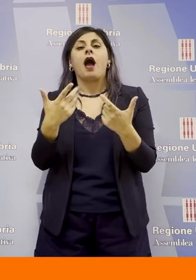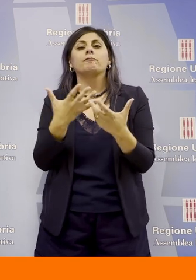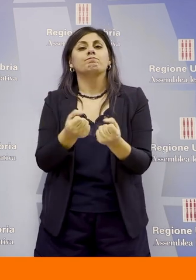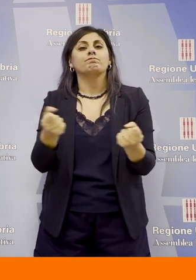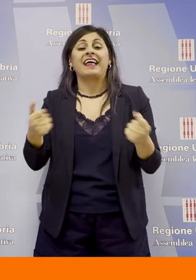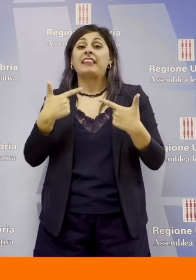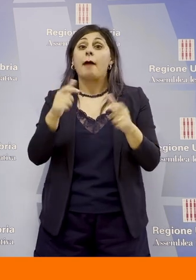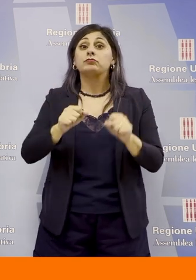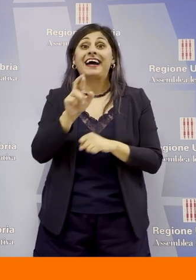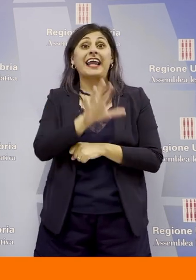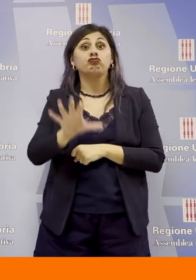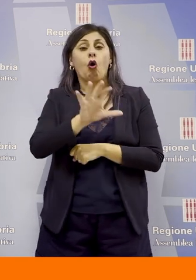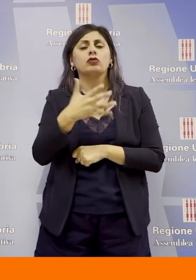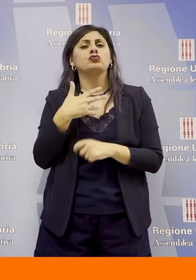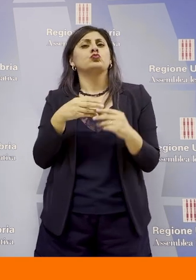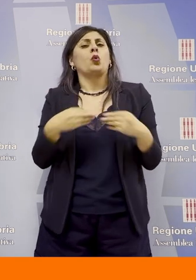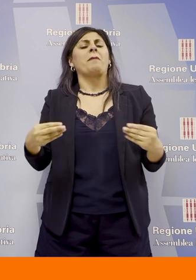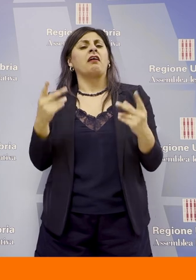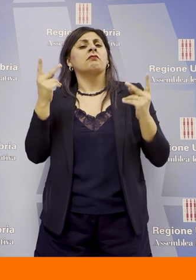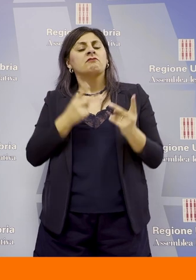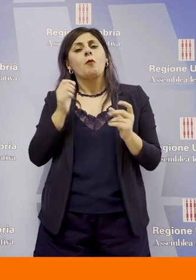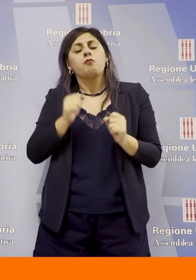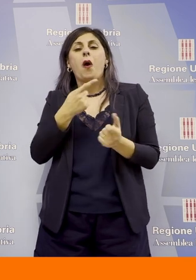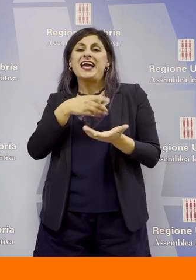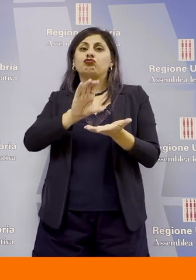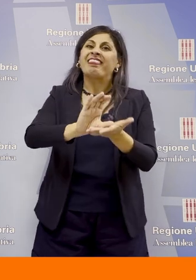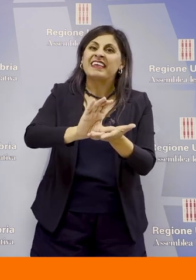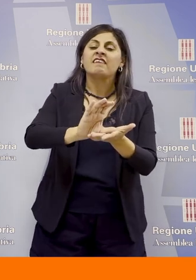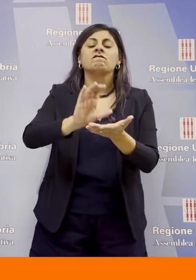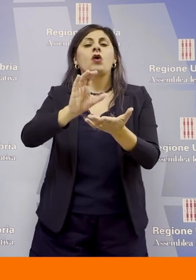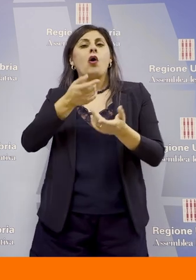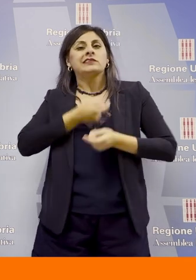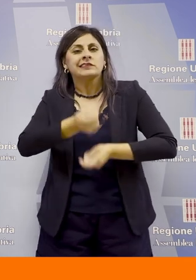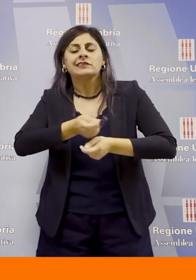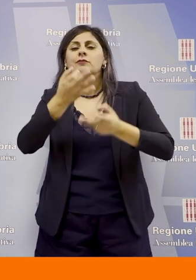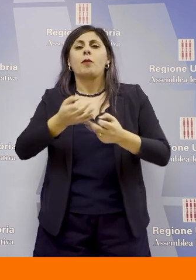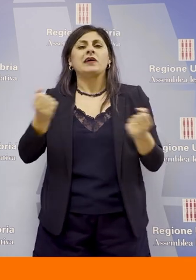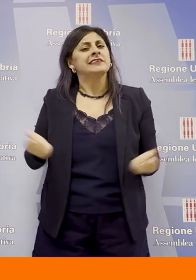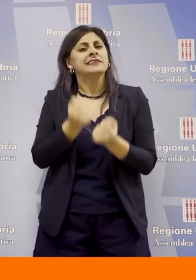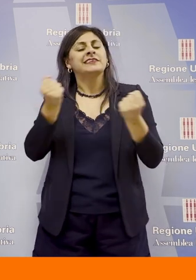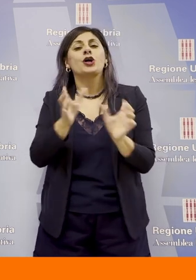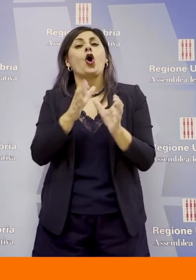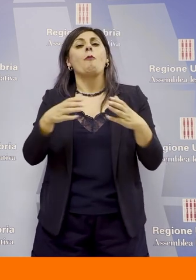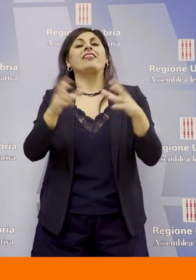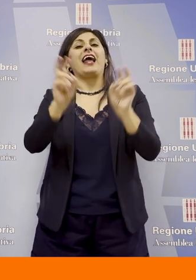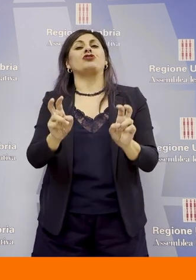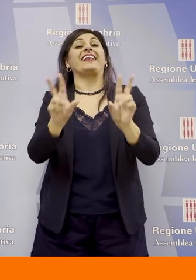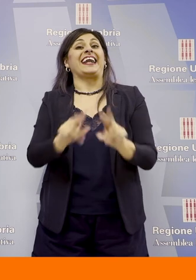alla nostra Regione di avere uno strumento per incentivare e per promuovere le comunità energetiche rinnovabili